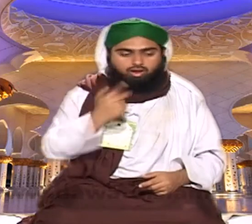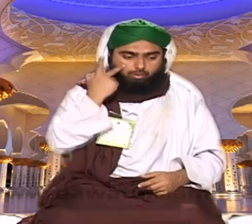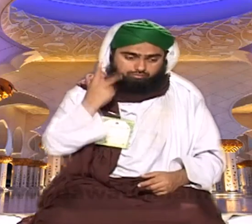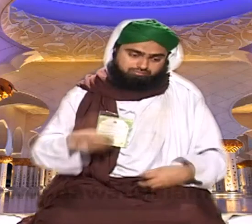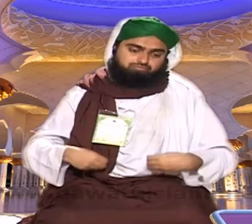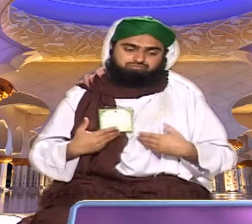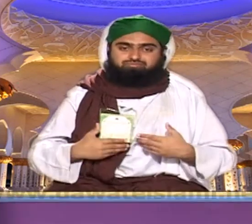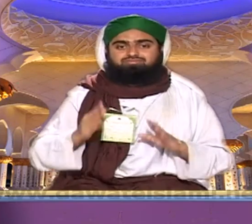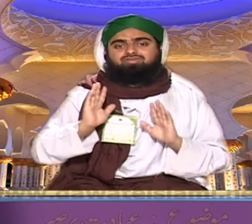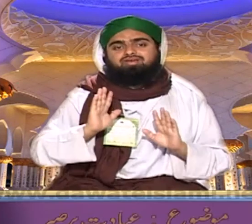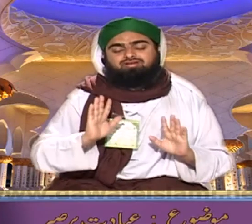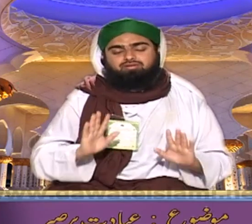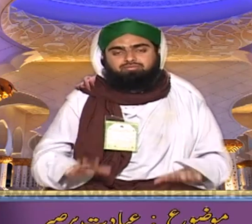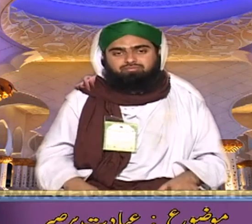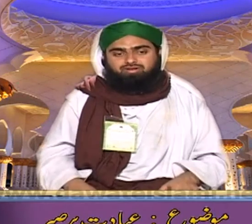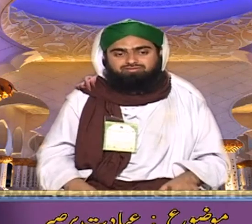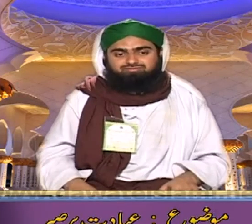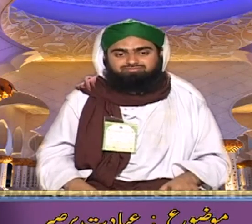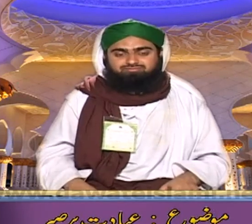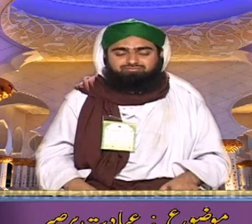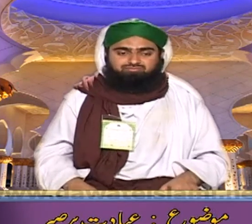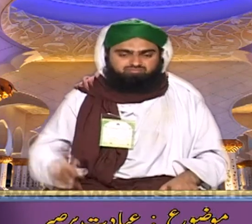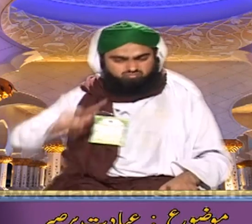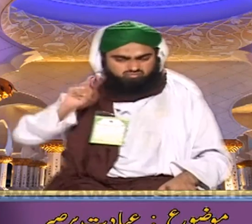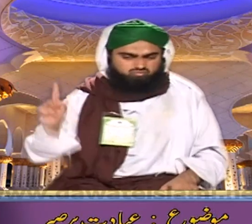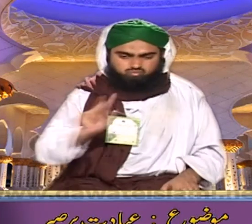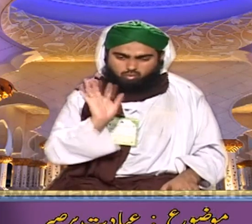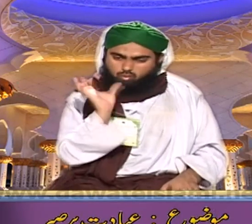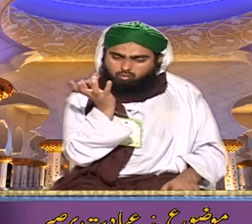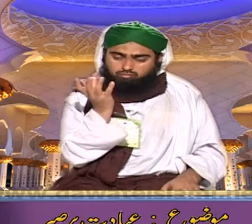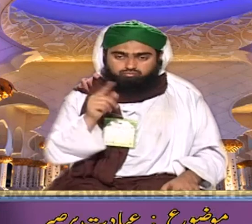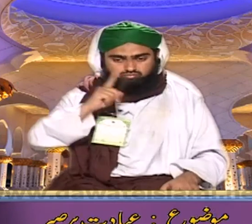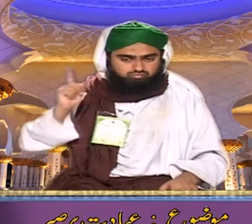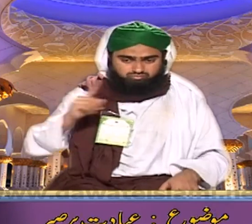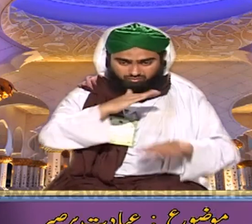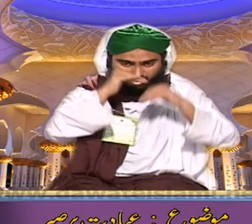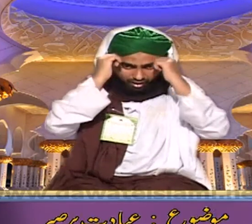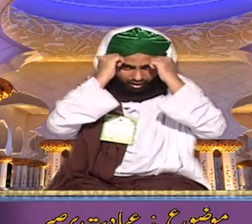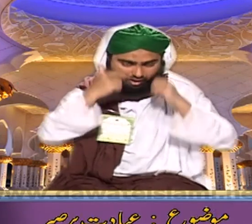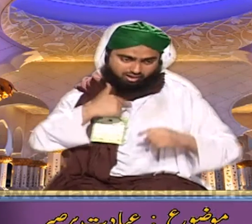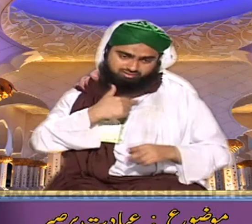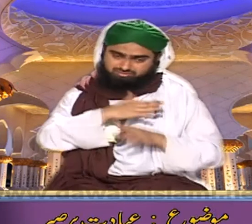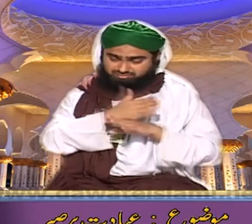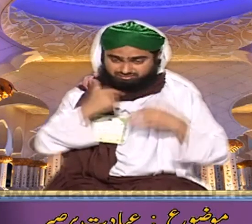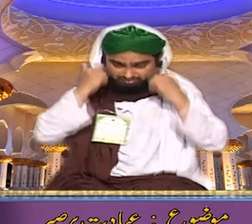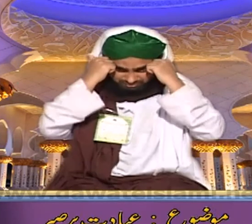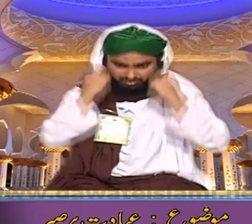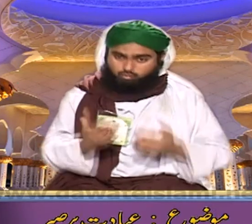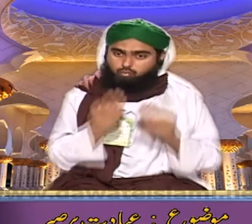اچھے نہیں ساری کائنات ہم پر فریفتہ ہے عاشق ہے سب ہماری بھاوا کرتے ہیں اور اگر